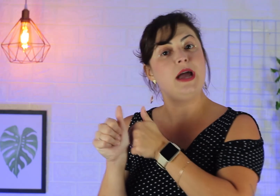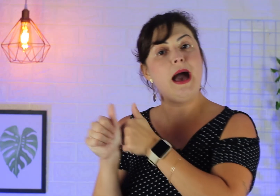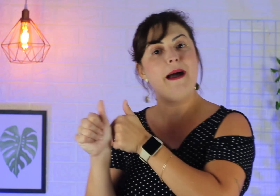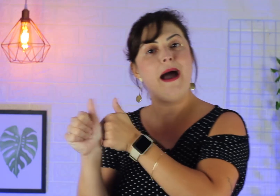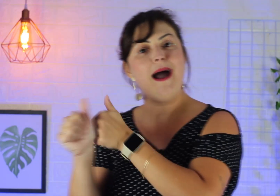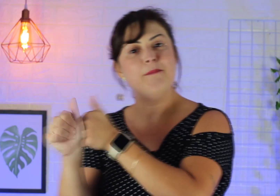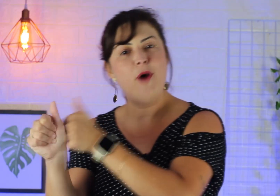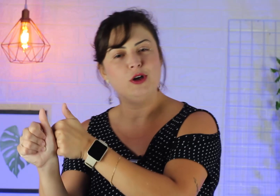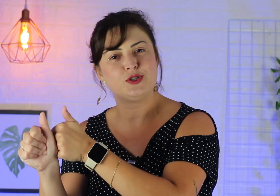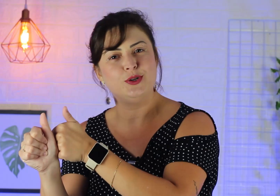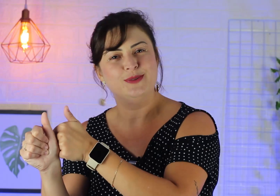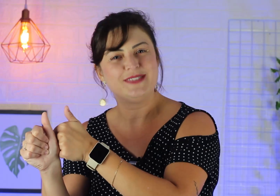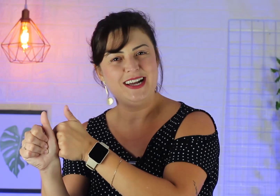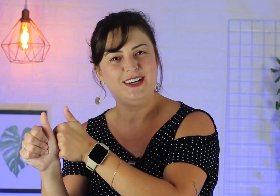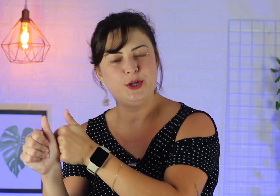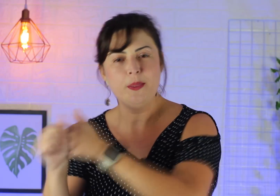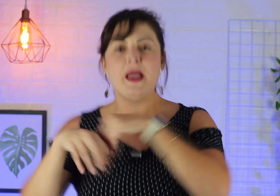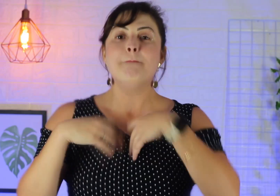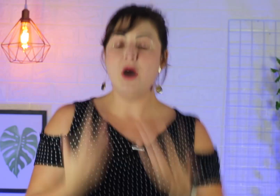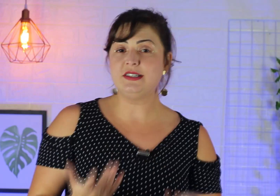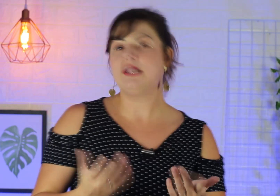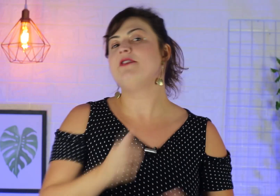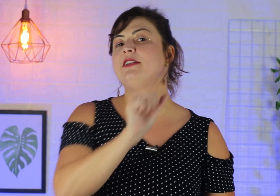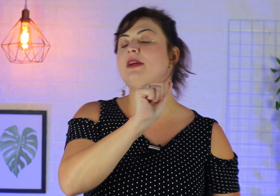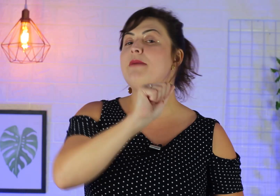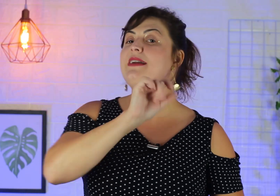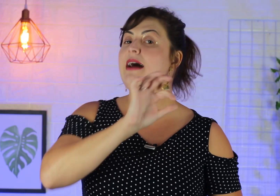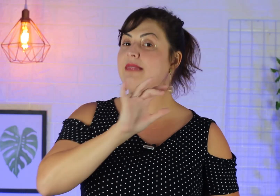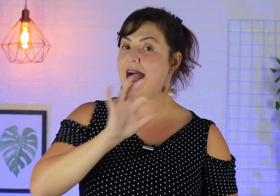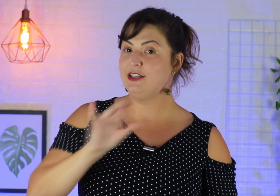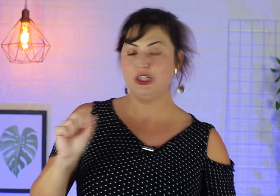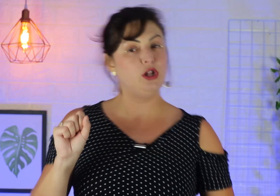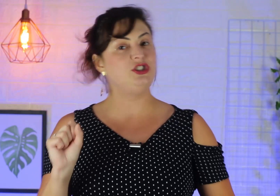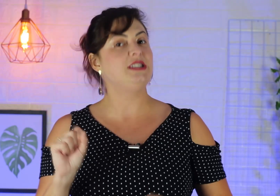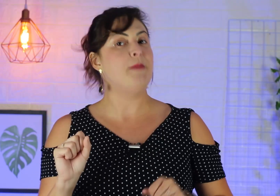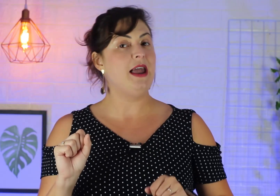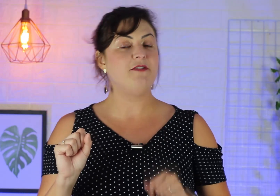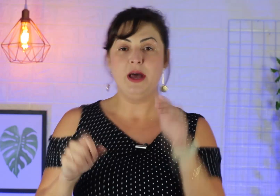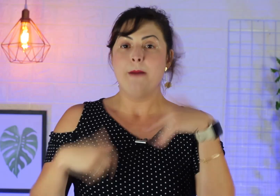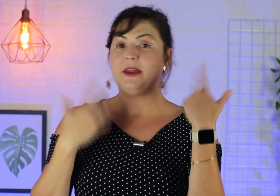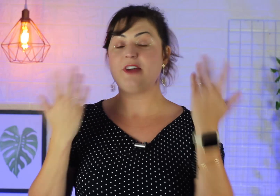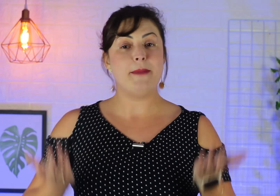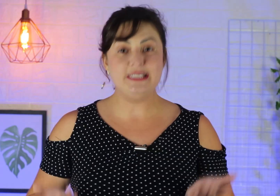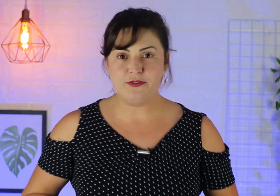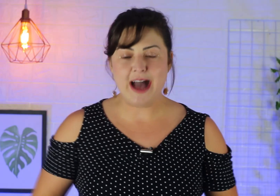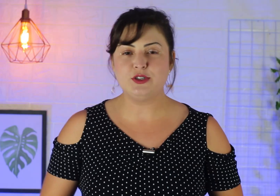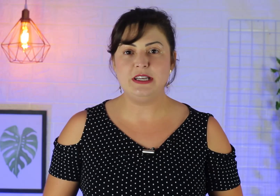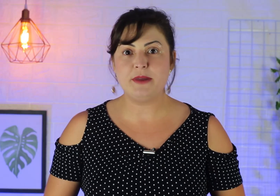apóstolo, certo? Pode ser feito também a datilologia da palavra, pra ficar mais fácil ali pra